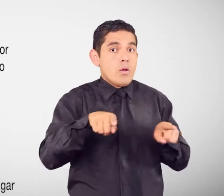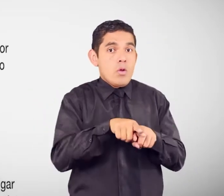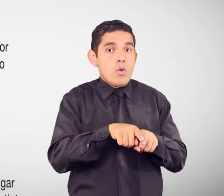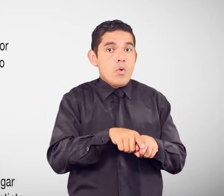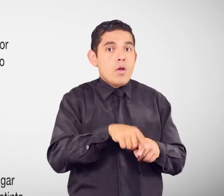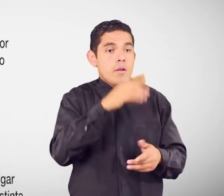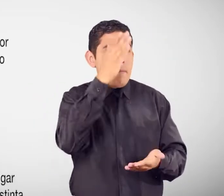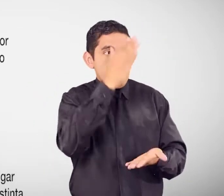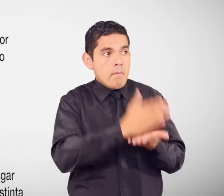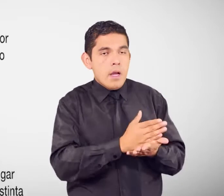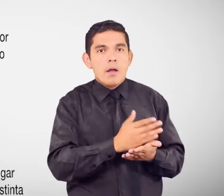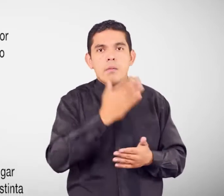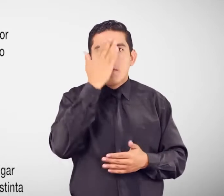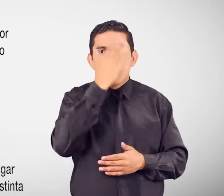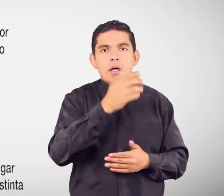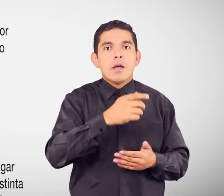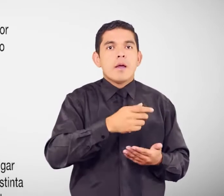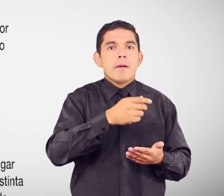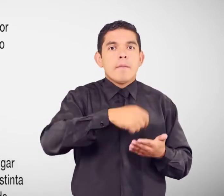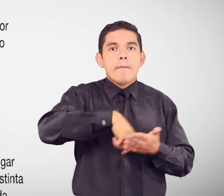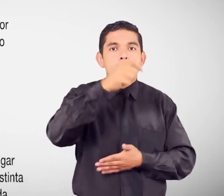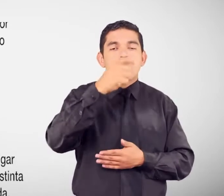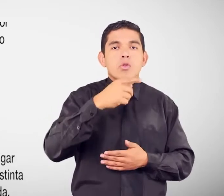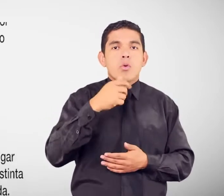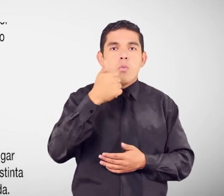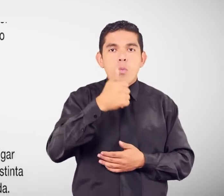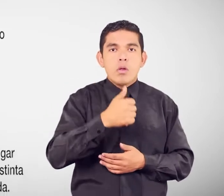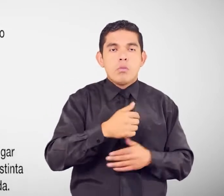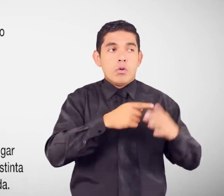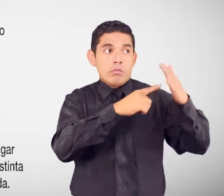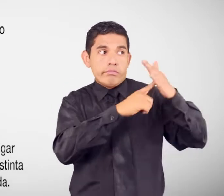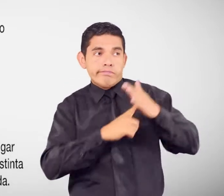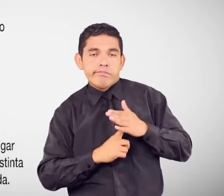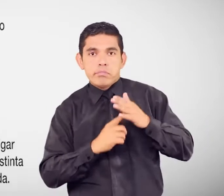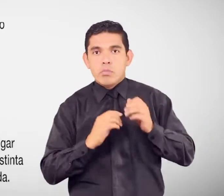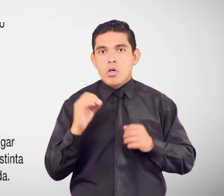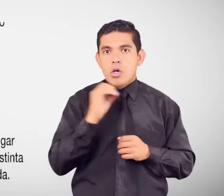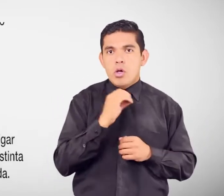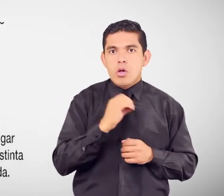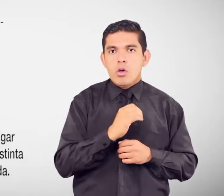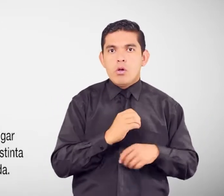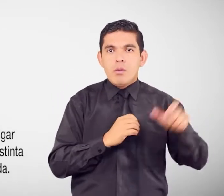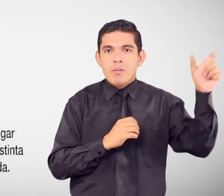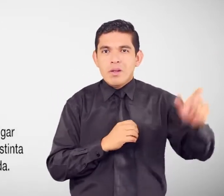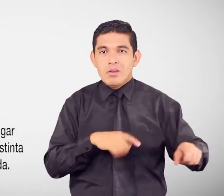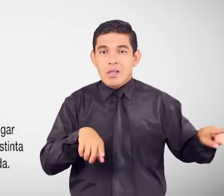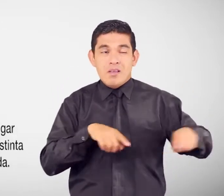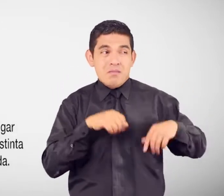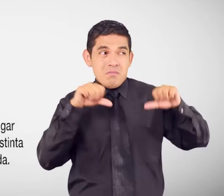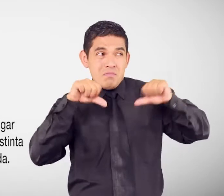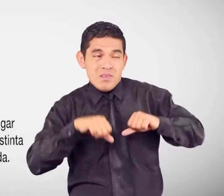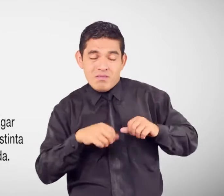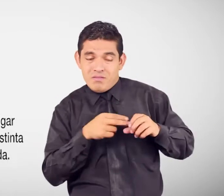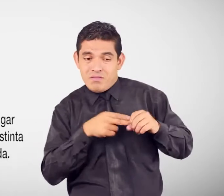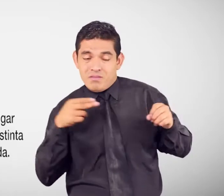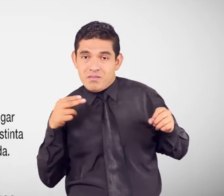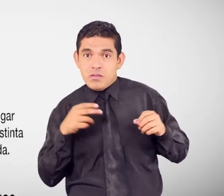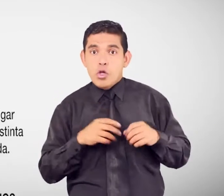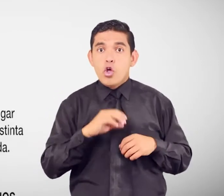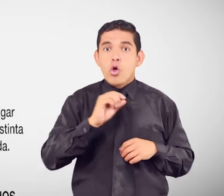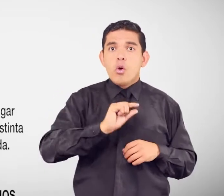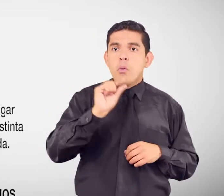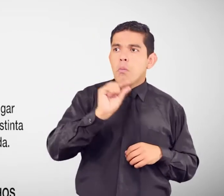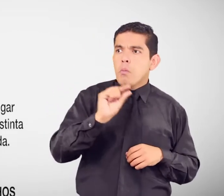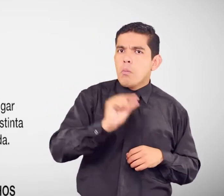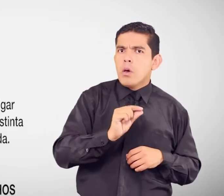bueno Por Injurias graves o discriminatorias Inferidas por el empleador Disminución O por falta de